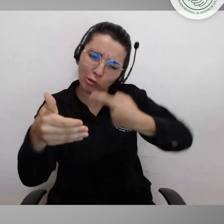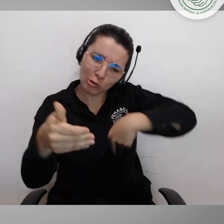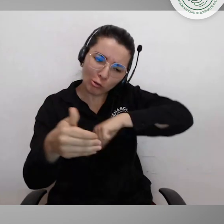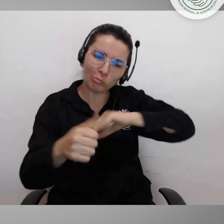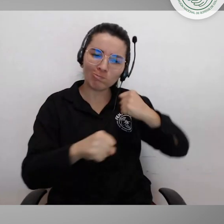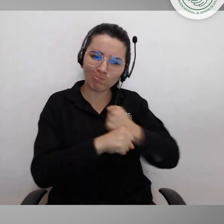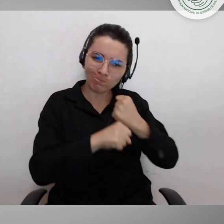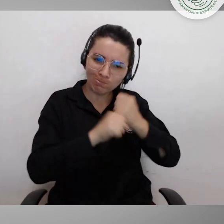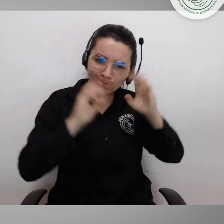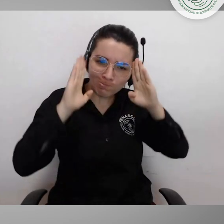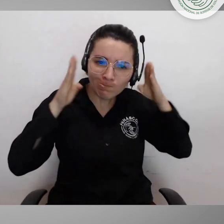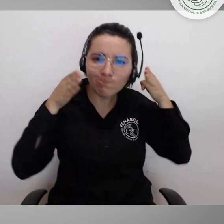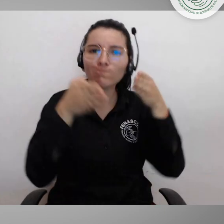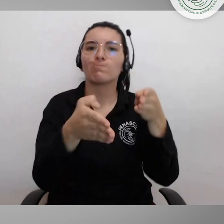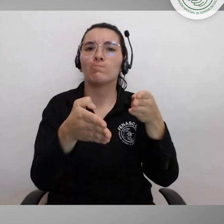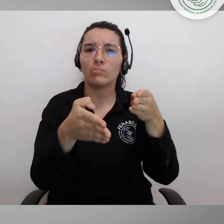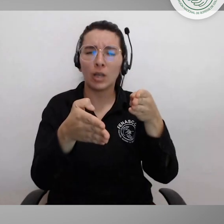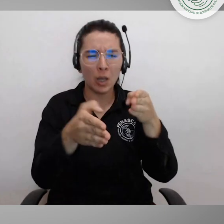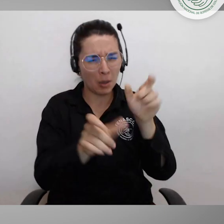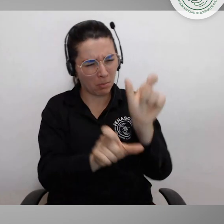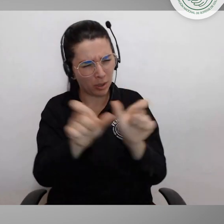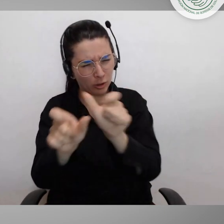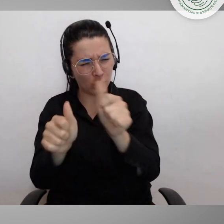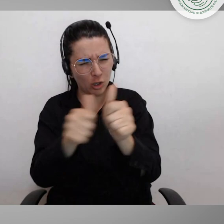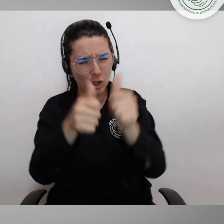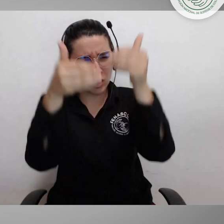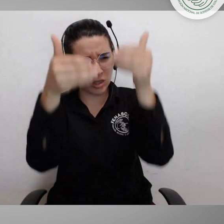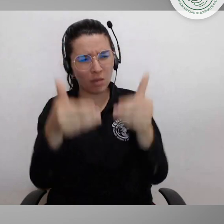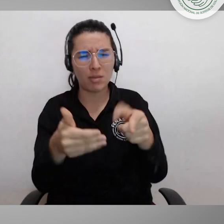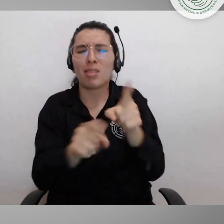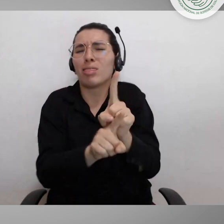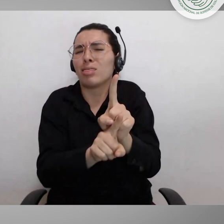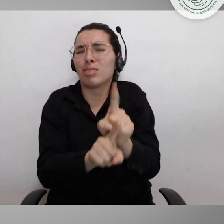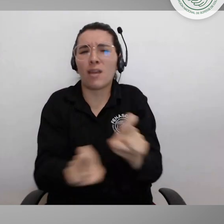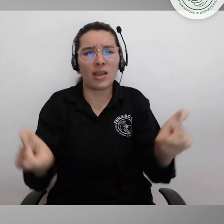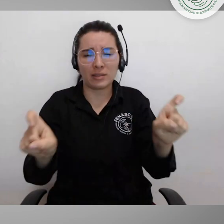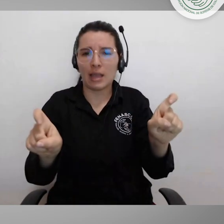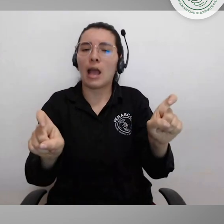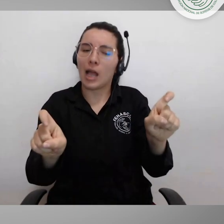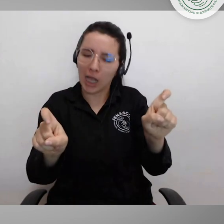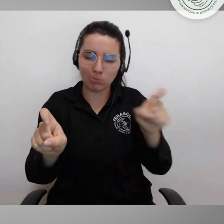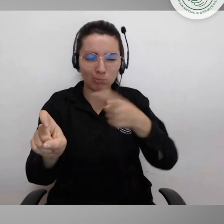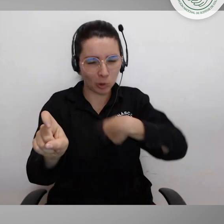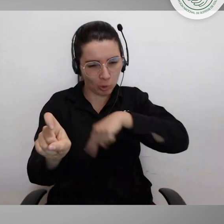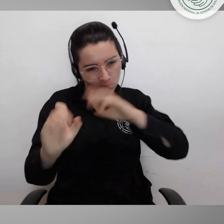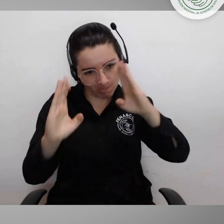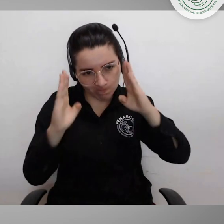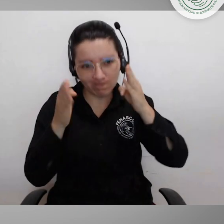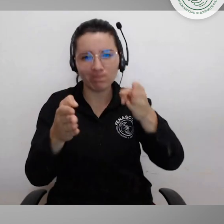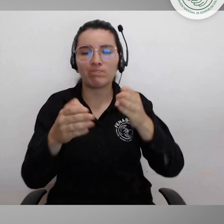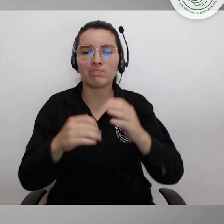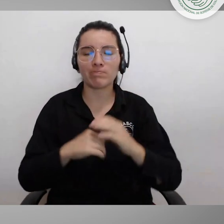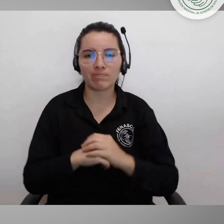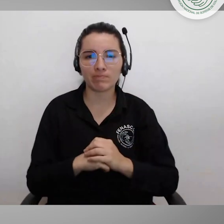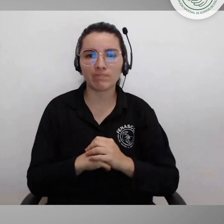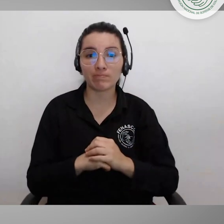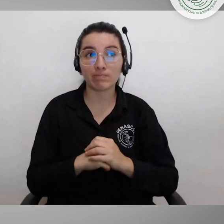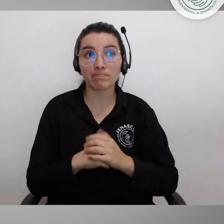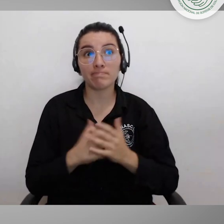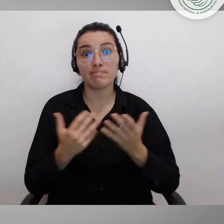personas más vulnerables están las personas con discapacidad, teniendo la diversidad de las